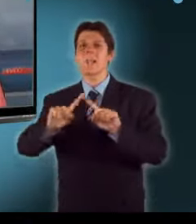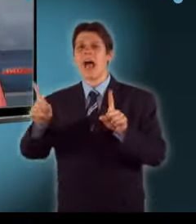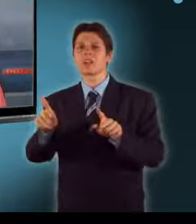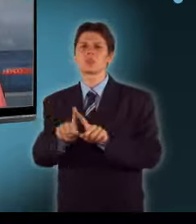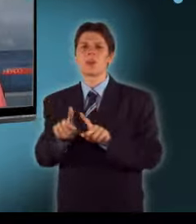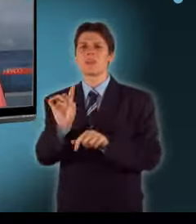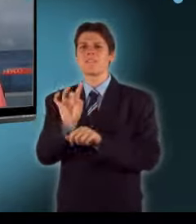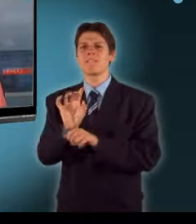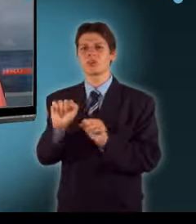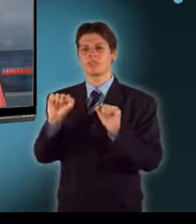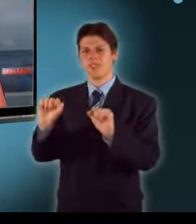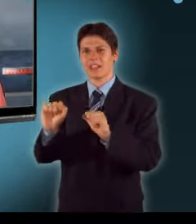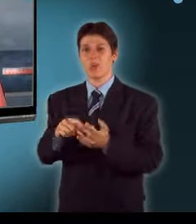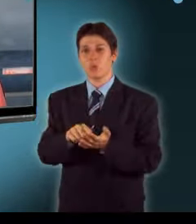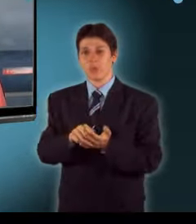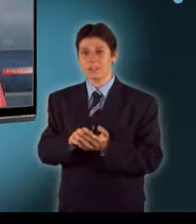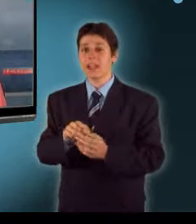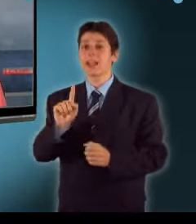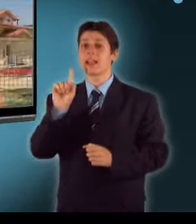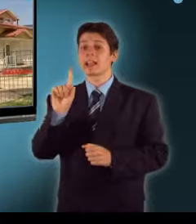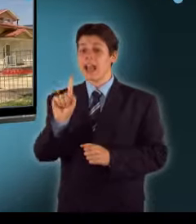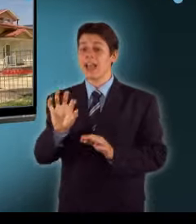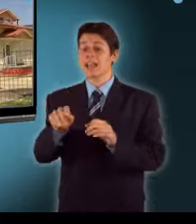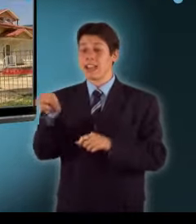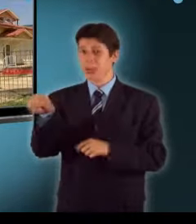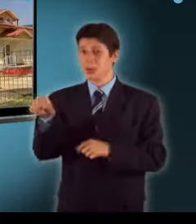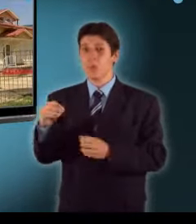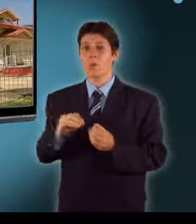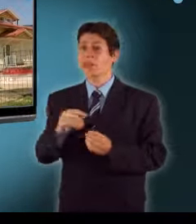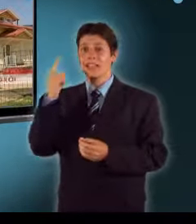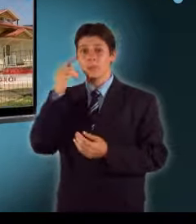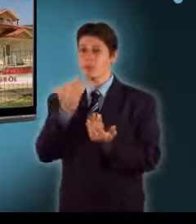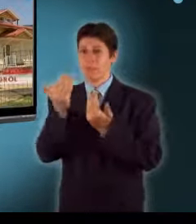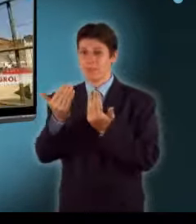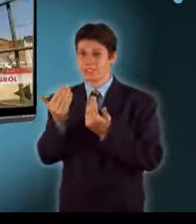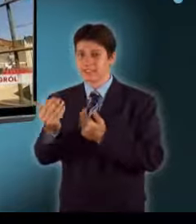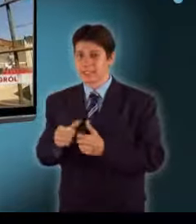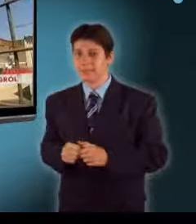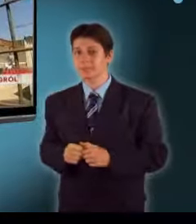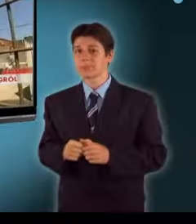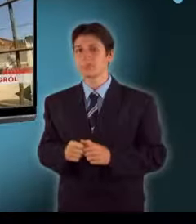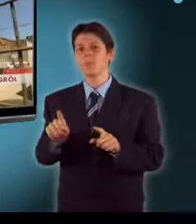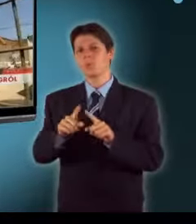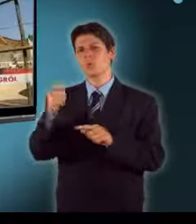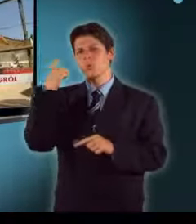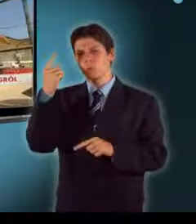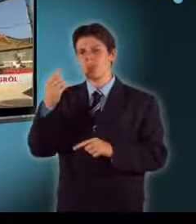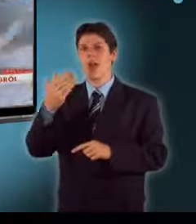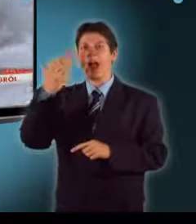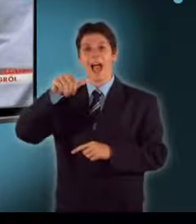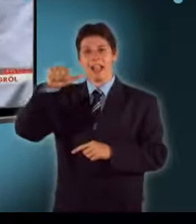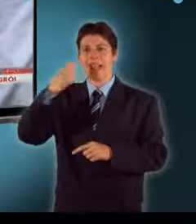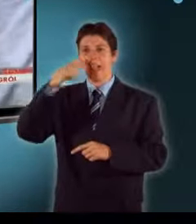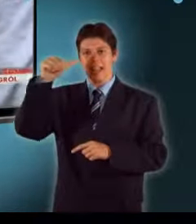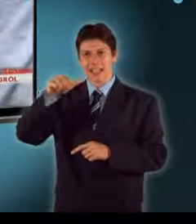gyártójával azonban nincs egyesség. A Népszabadság úgy tudja, hogy a kabinett a H1N1 elleni oltóanyagot gyártó céggel sem tudott